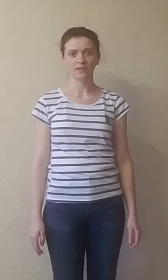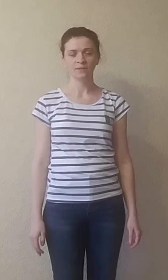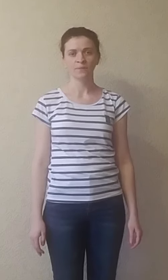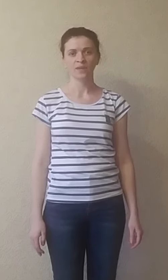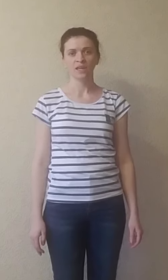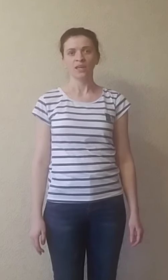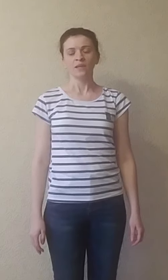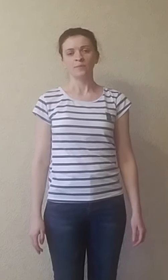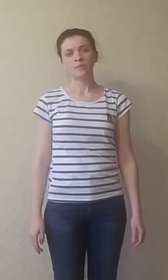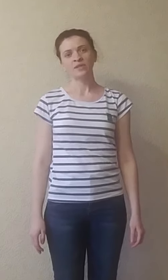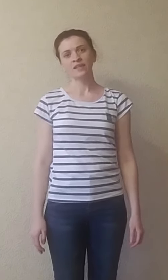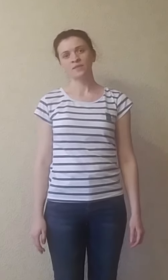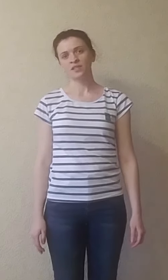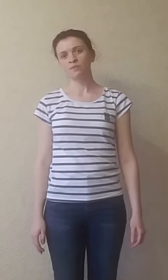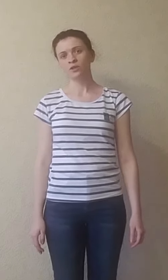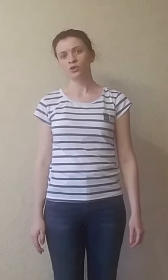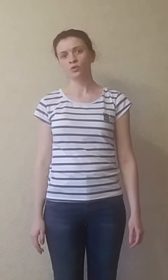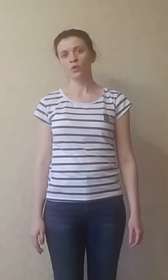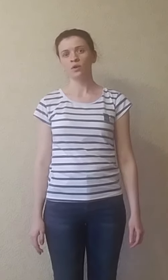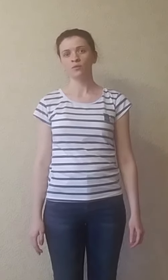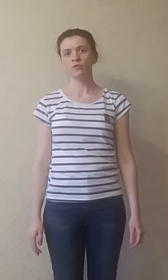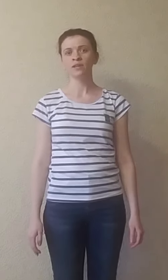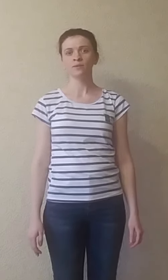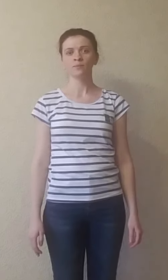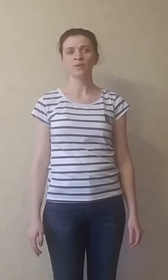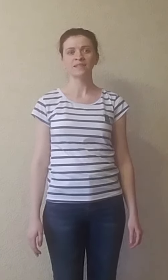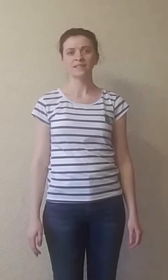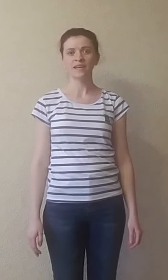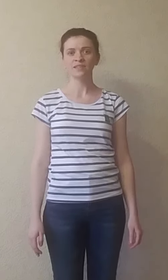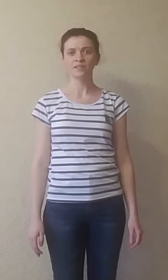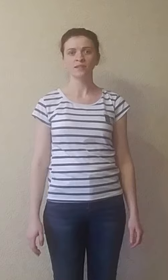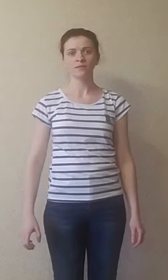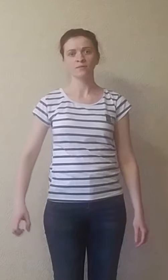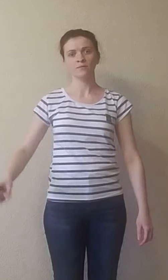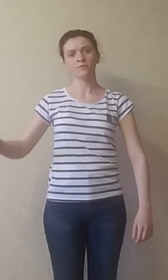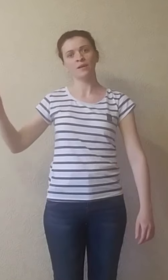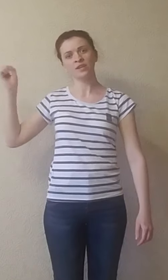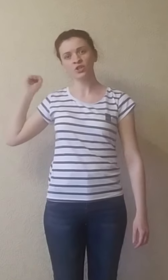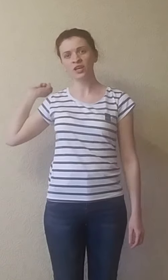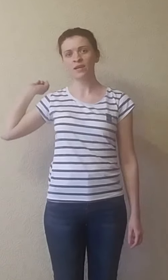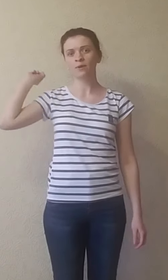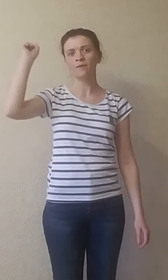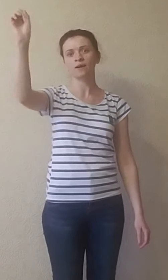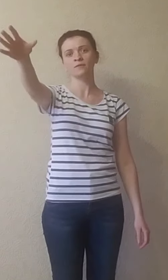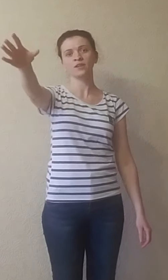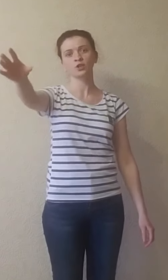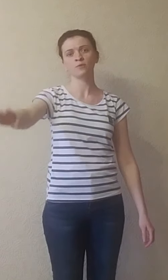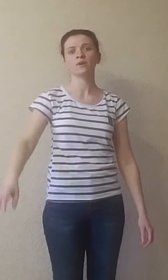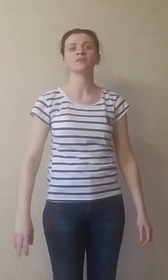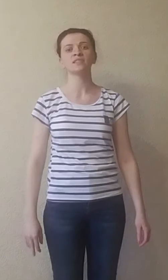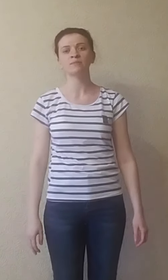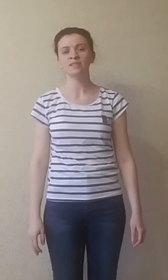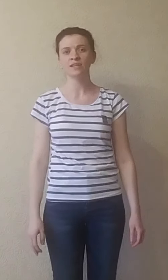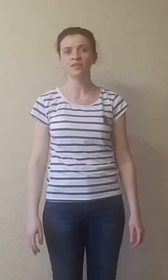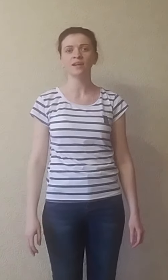Теперь представьте себе, что вы бросаете воображаемого вашего собеседника